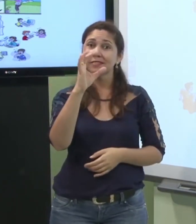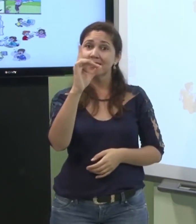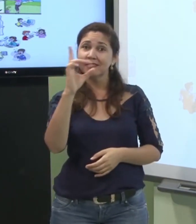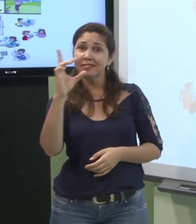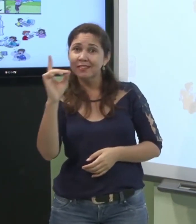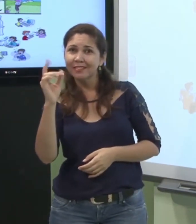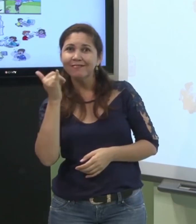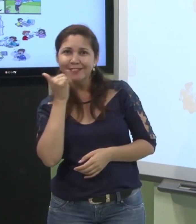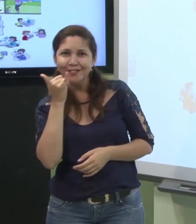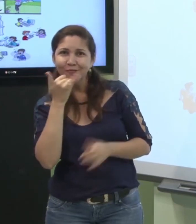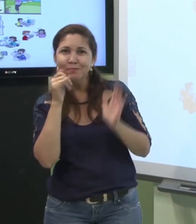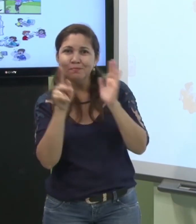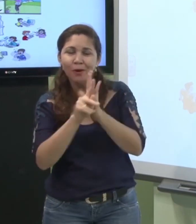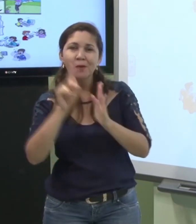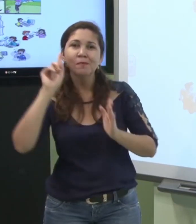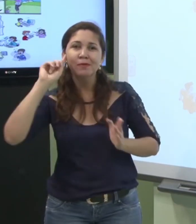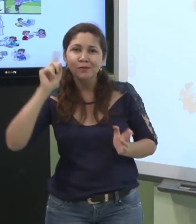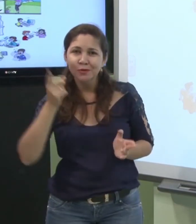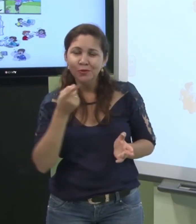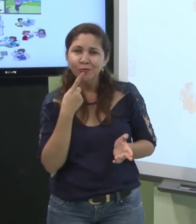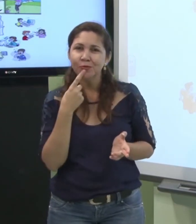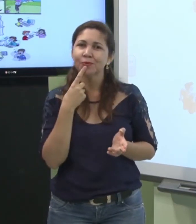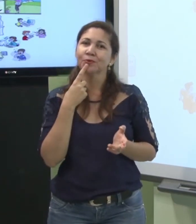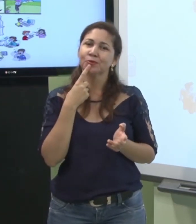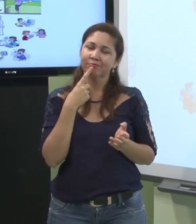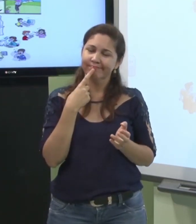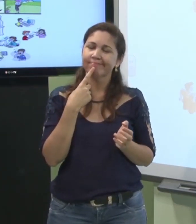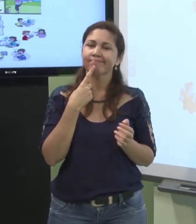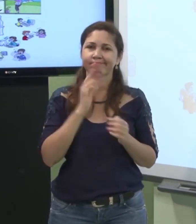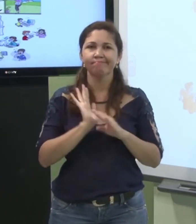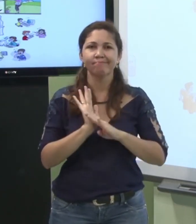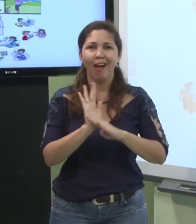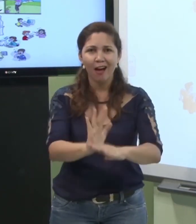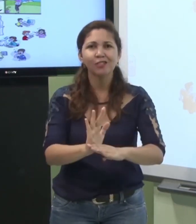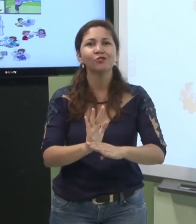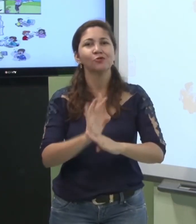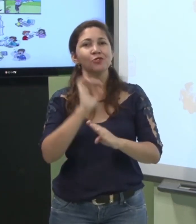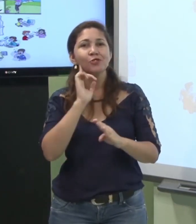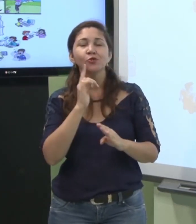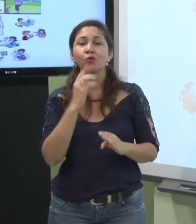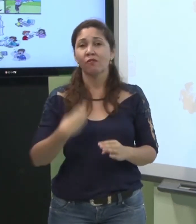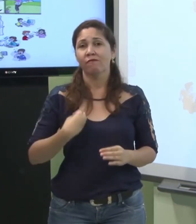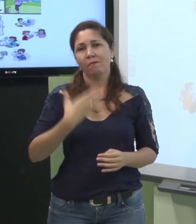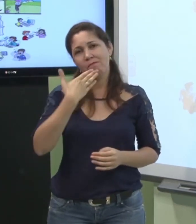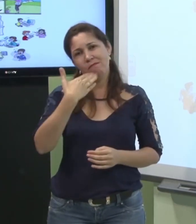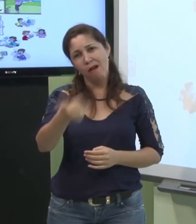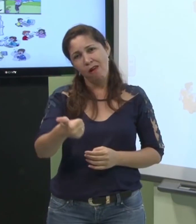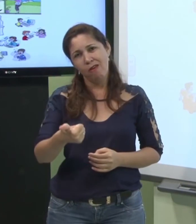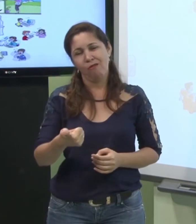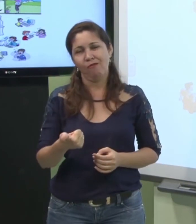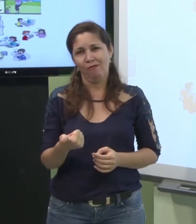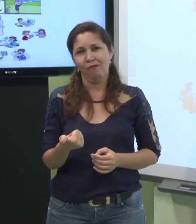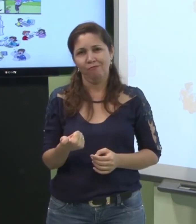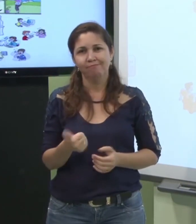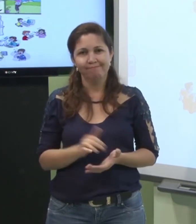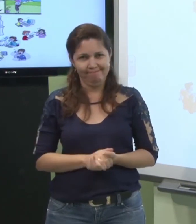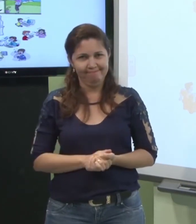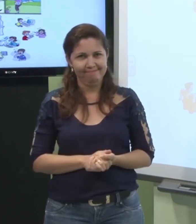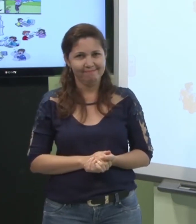E-mails tem o telefone o TDD para o surdo que auxilia muito o